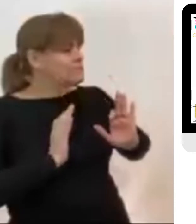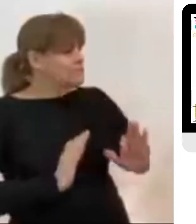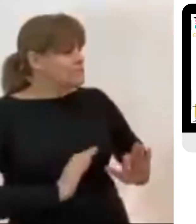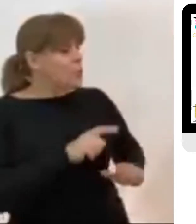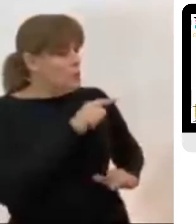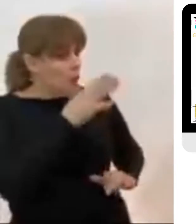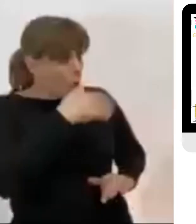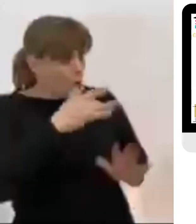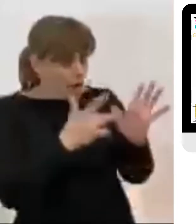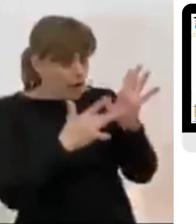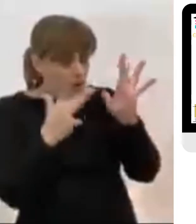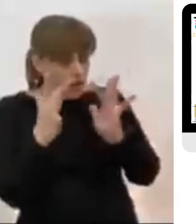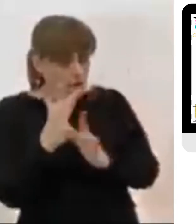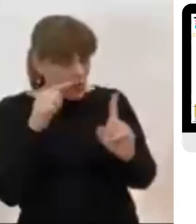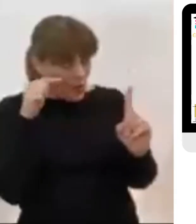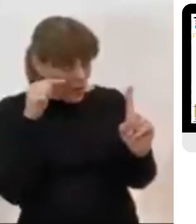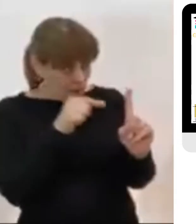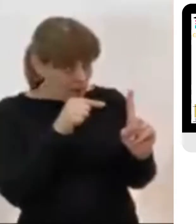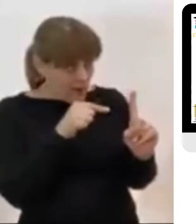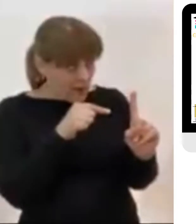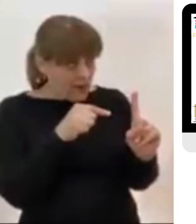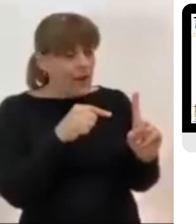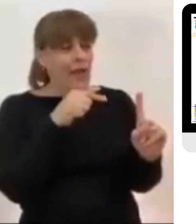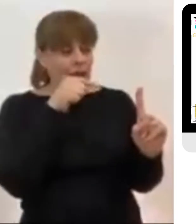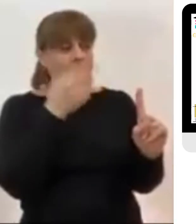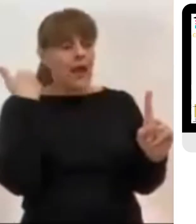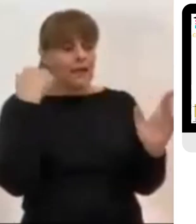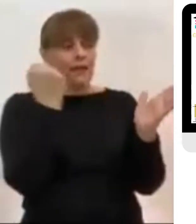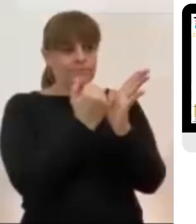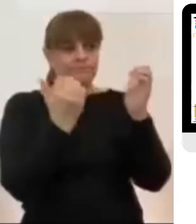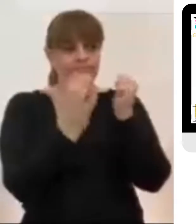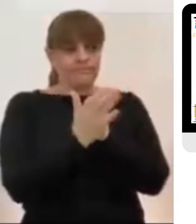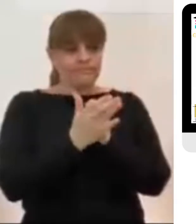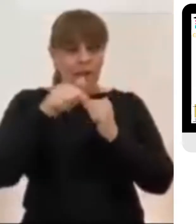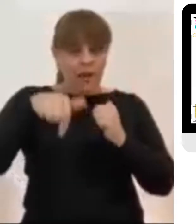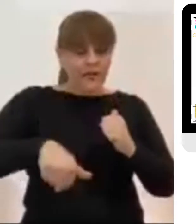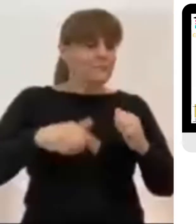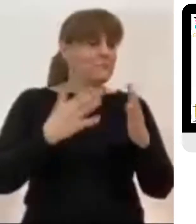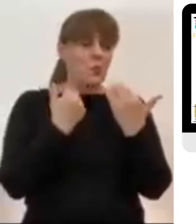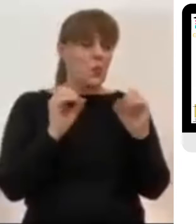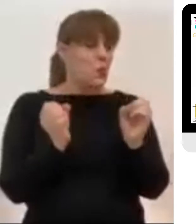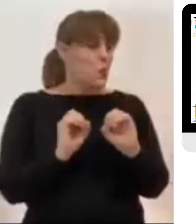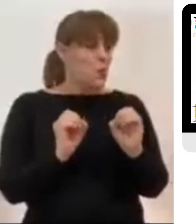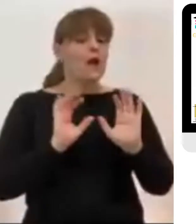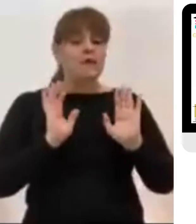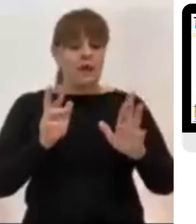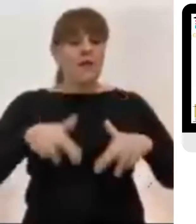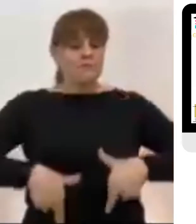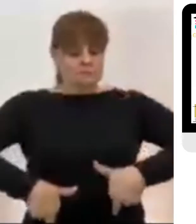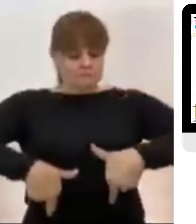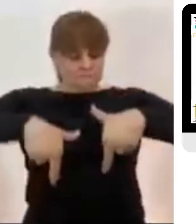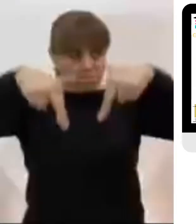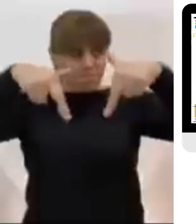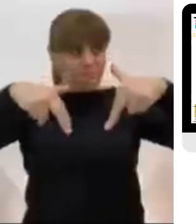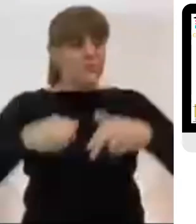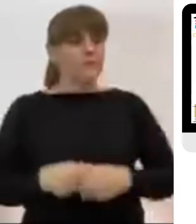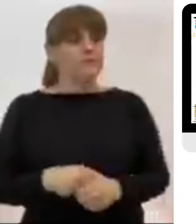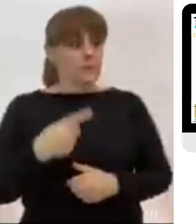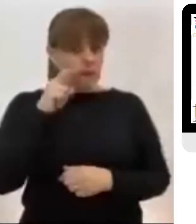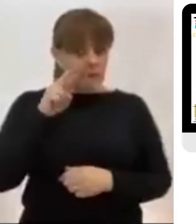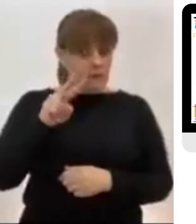Buscan a Jesús de Nazaret El que fue crucificado No está aquí Ha resucitado